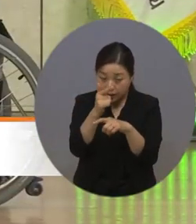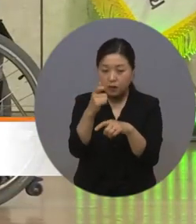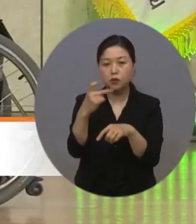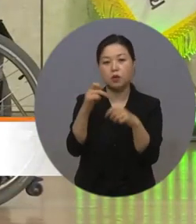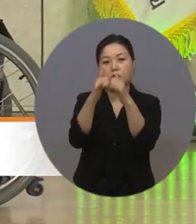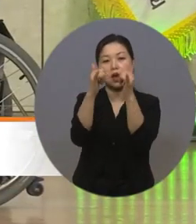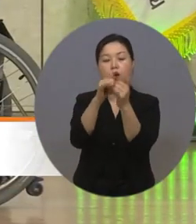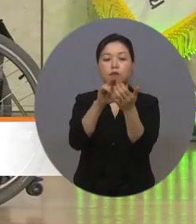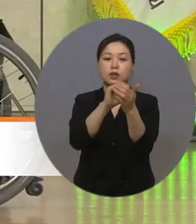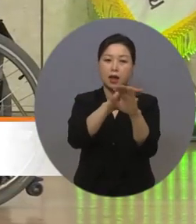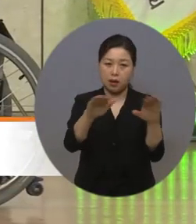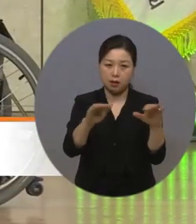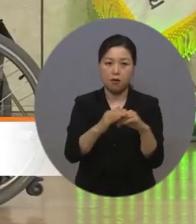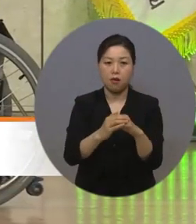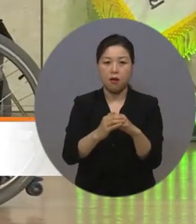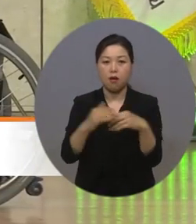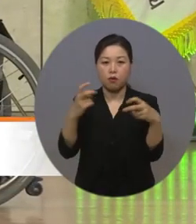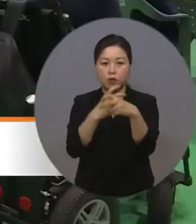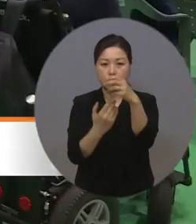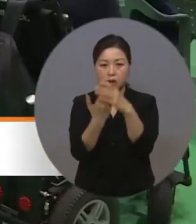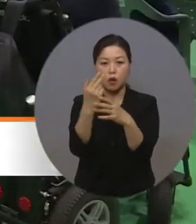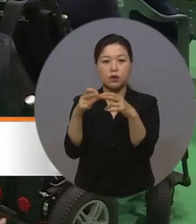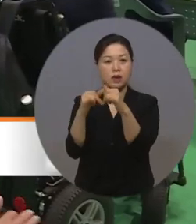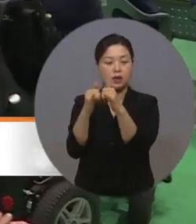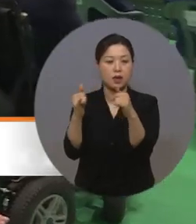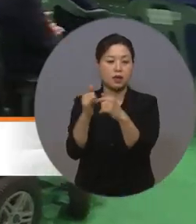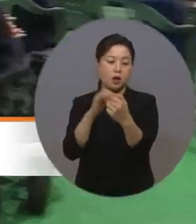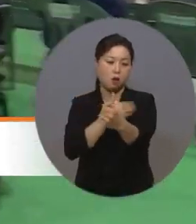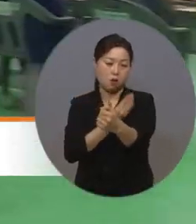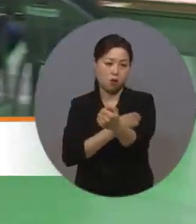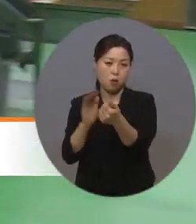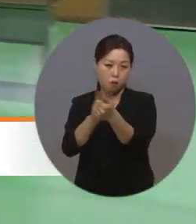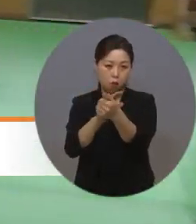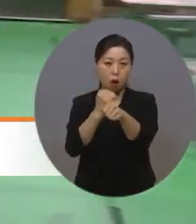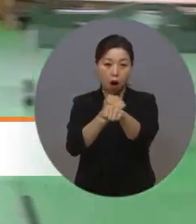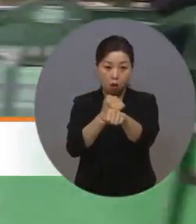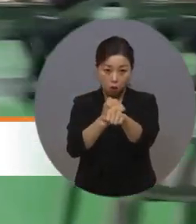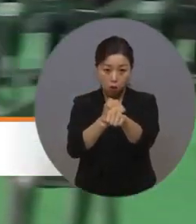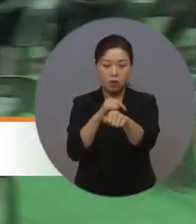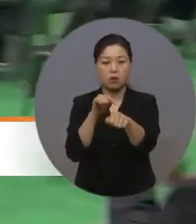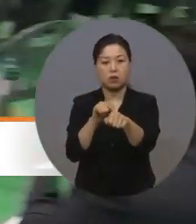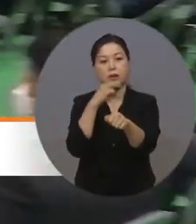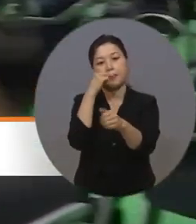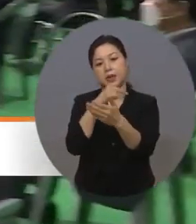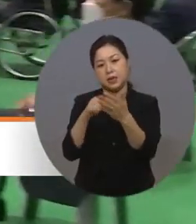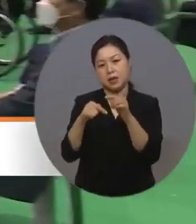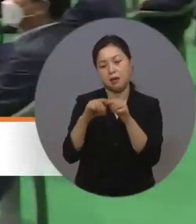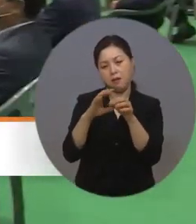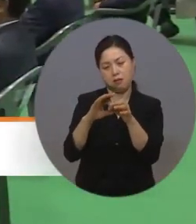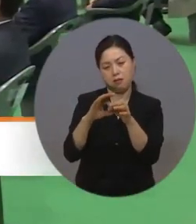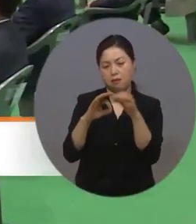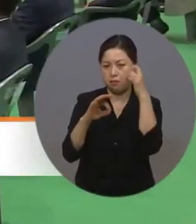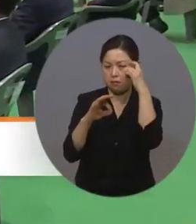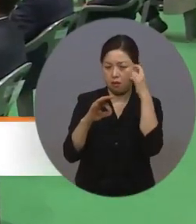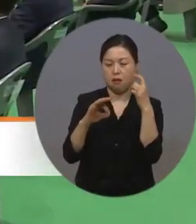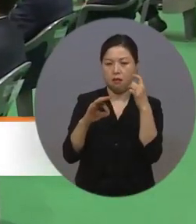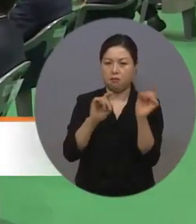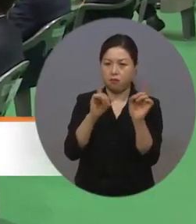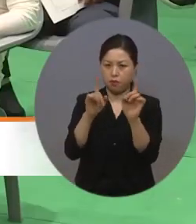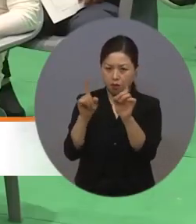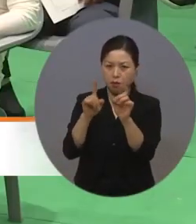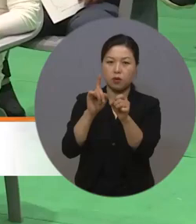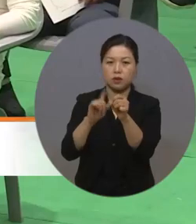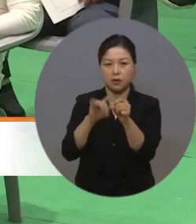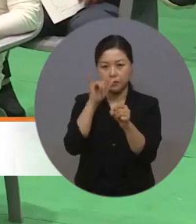교통사고 장애인의 권리를 보호하며 교통사고 피해에 대한 사회적 경각심을 일깨우기 위해 마련됐습니다.